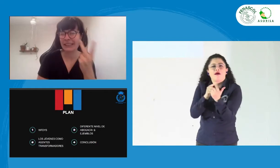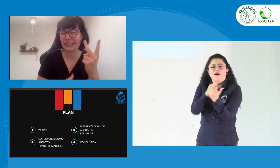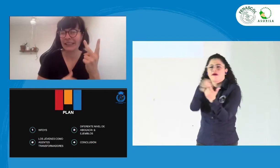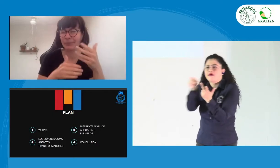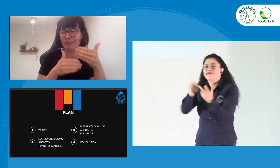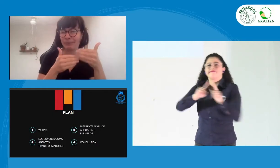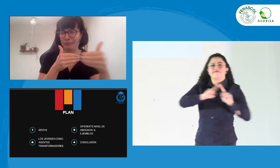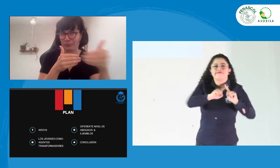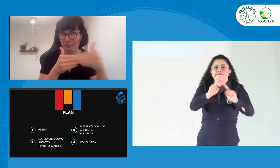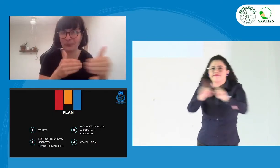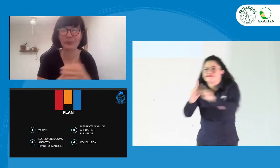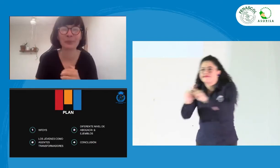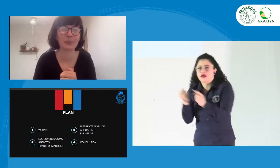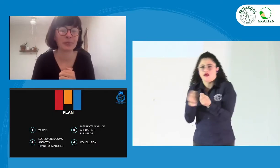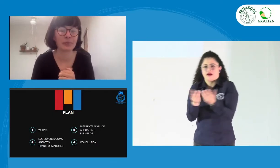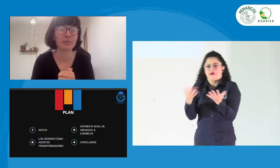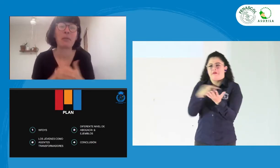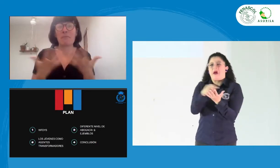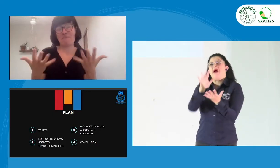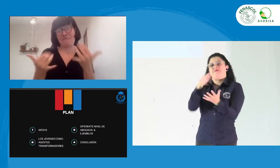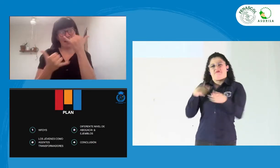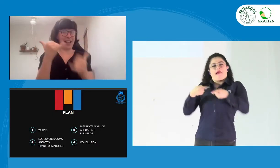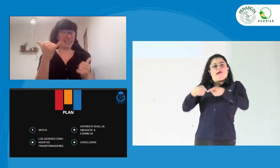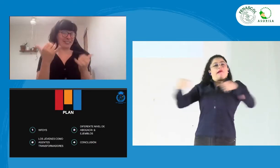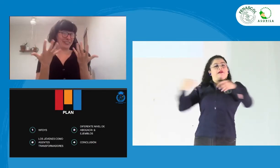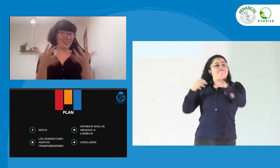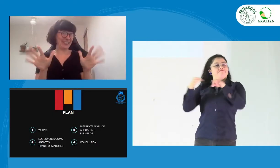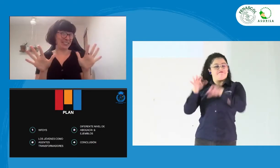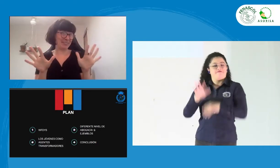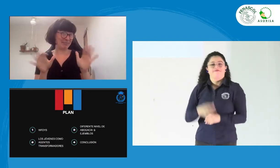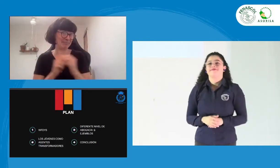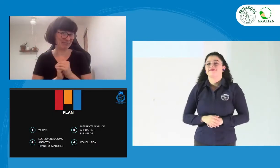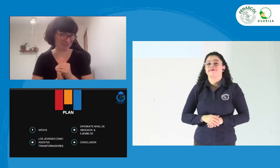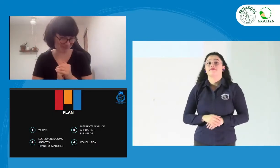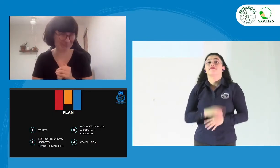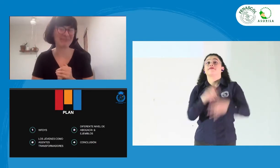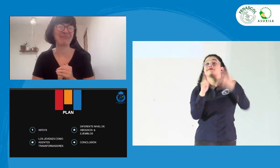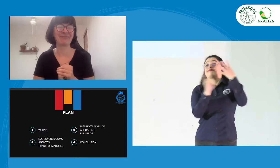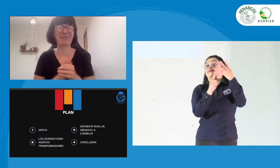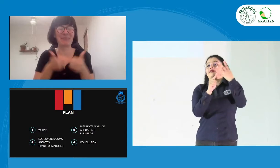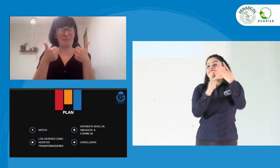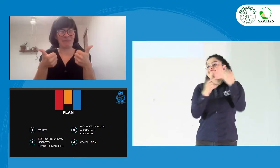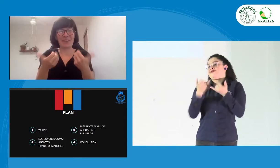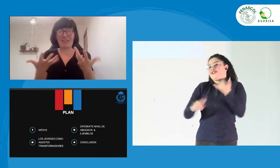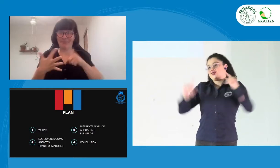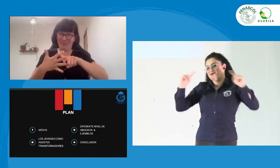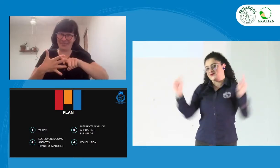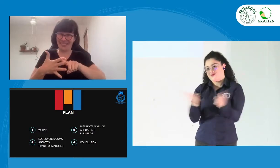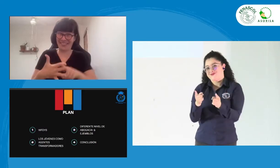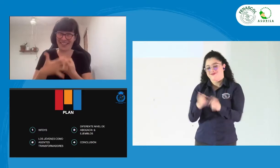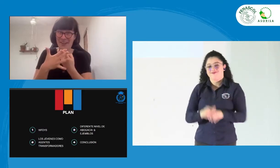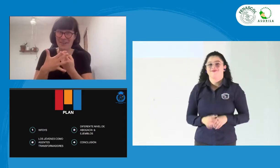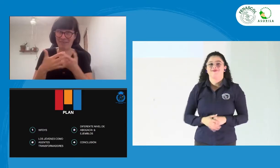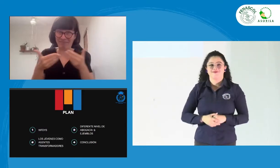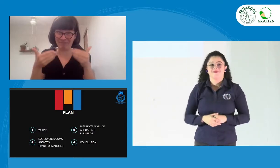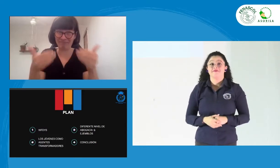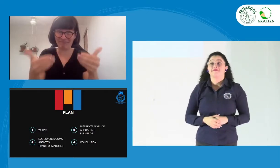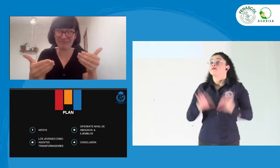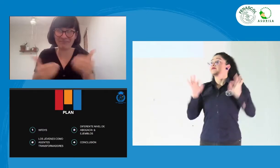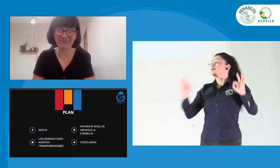Nosotros hacemos abogacía en diferentes niveles y lo vamos a ver, pues, en esta presentación. Y por último, pues, haremos las conclusiones. Así